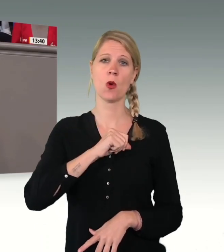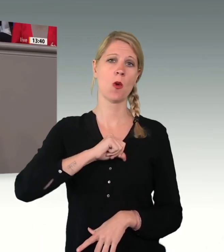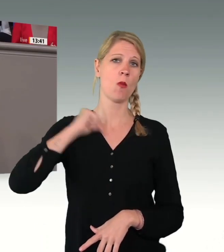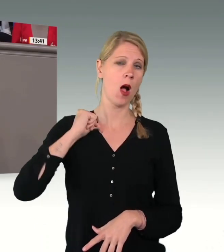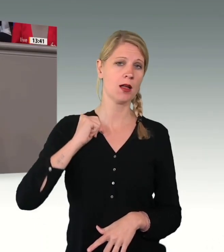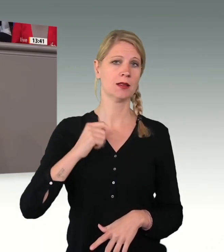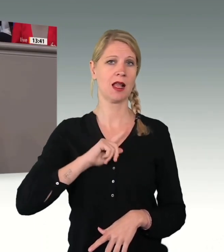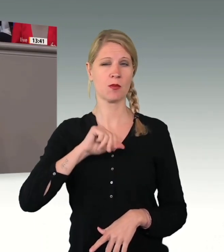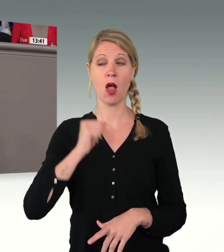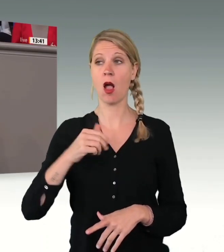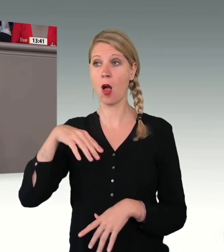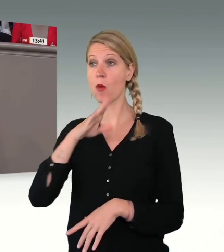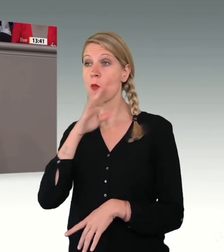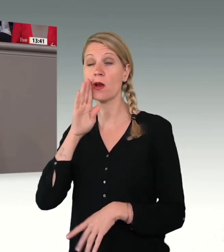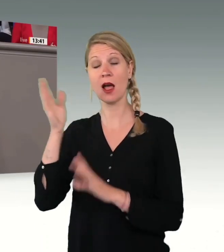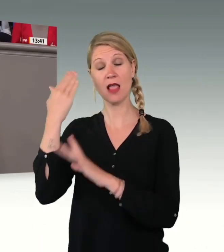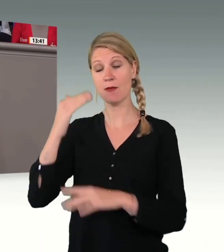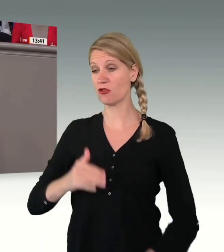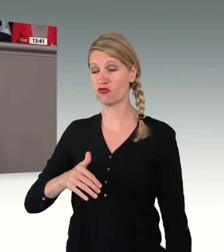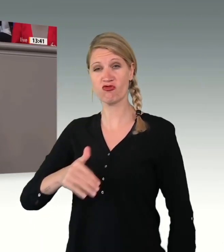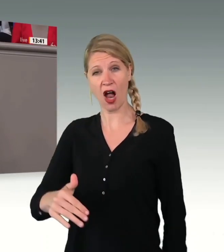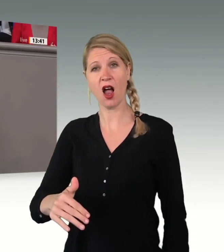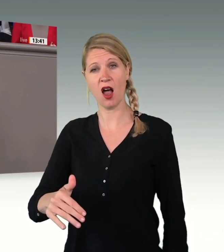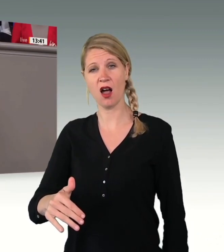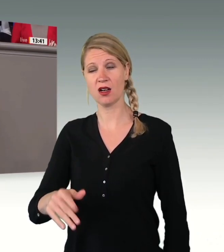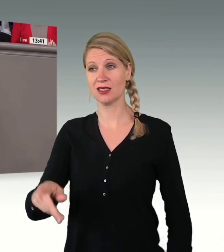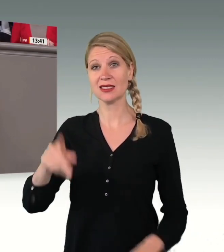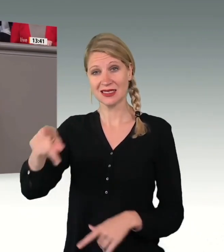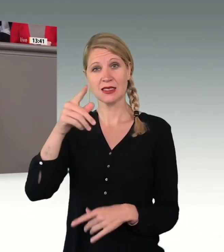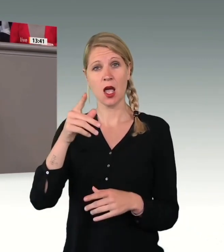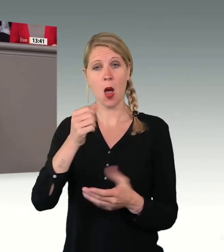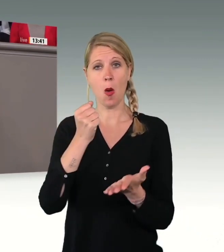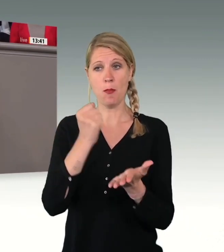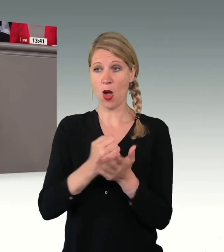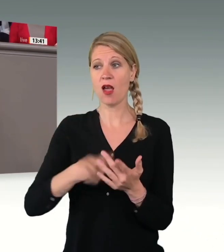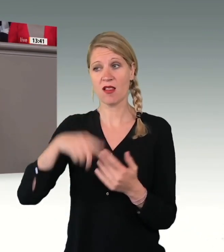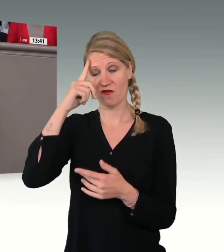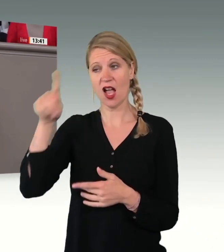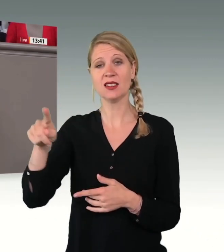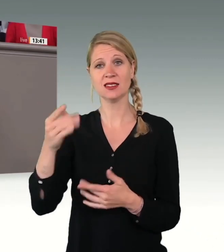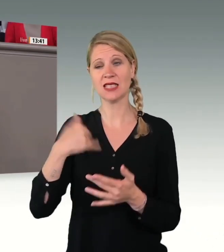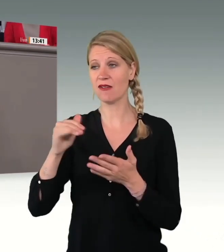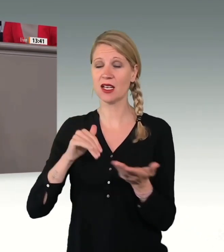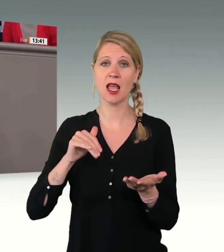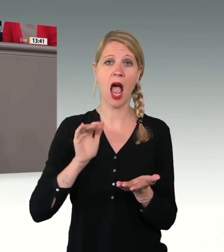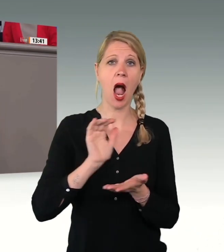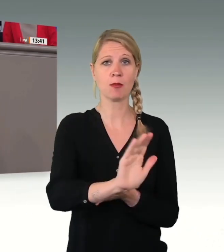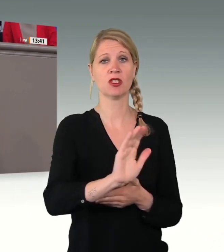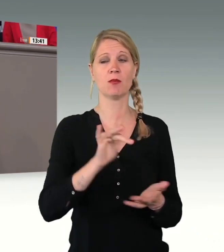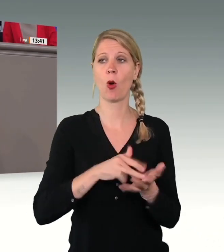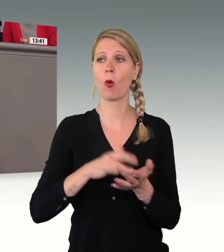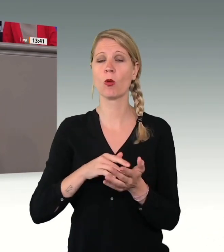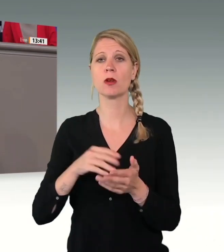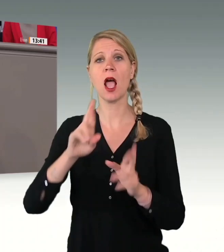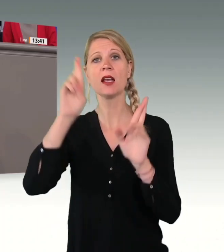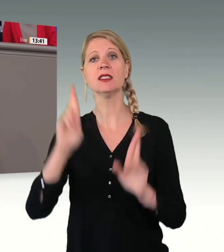Zeitpunkt hochschwanger, und die Behörden wussten, dass sie aufgrund einer Risikoschwangerschaft nicht abgeschoben werden durfte. Trotzdem versuchten sie zunächst,